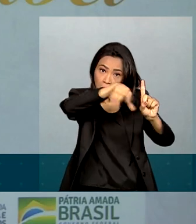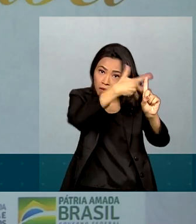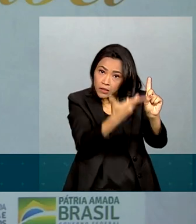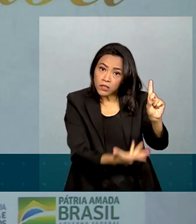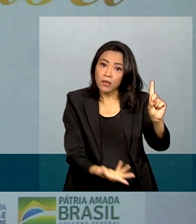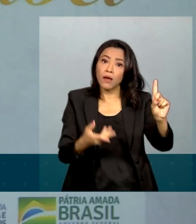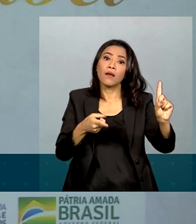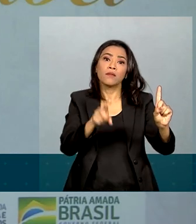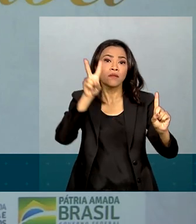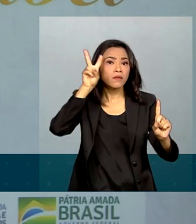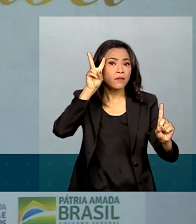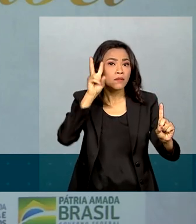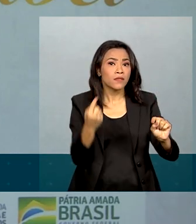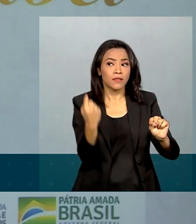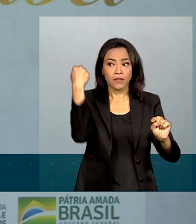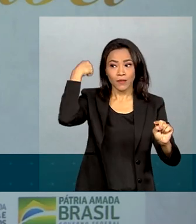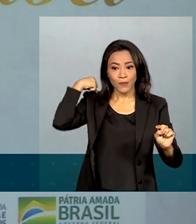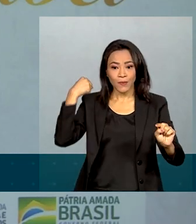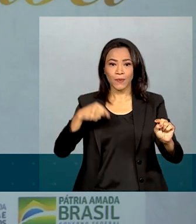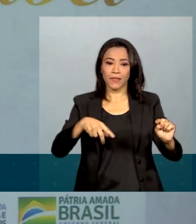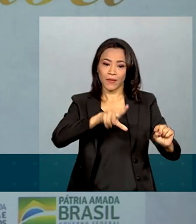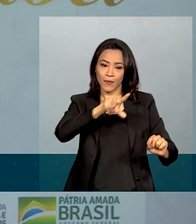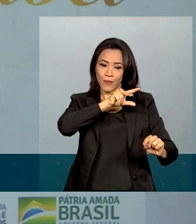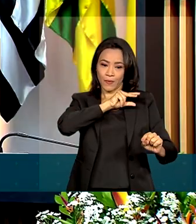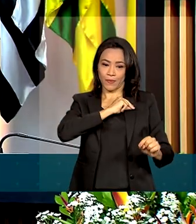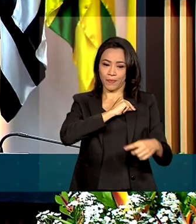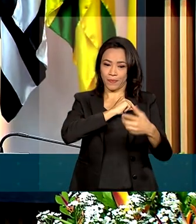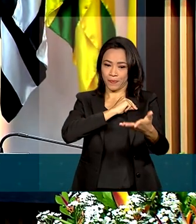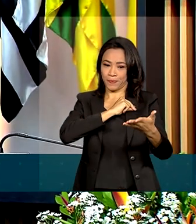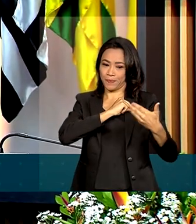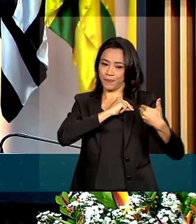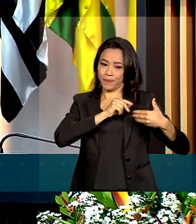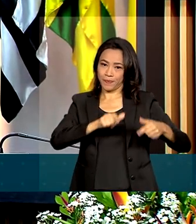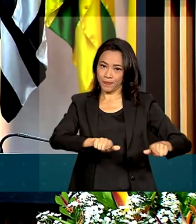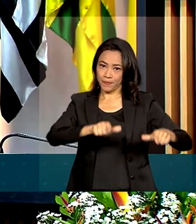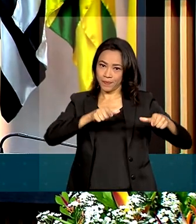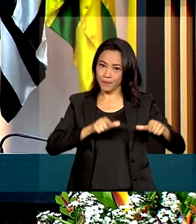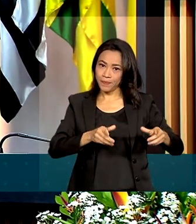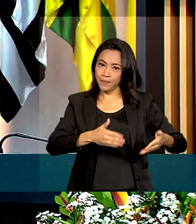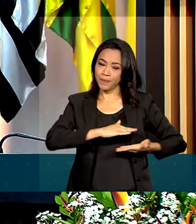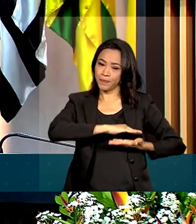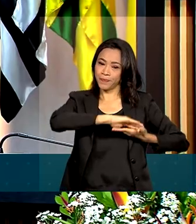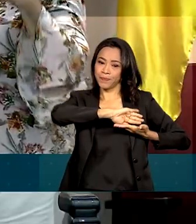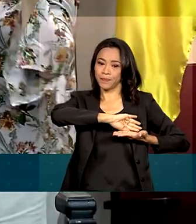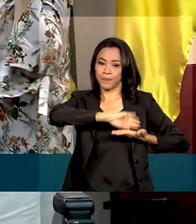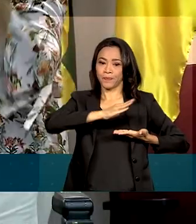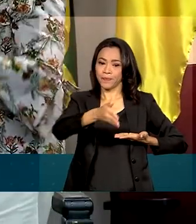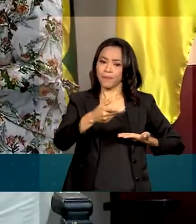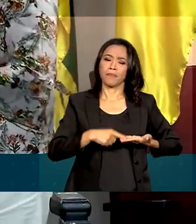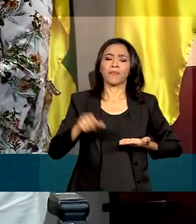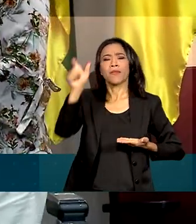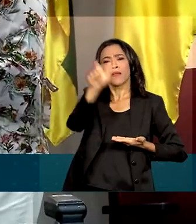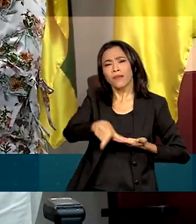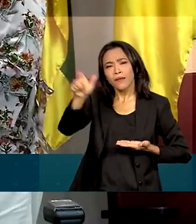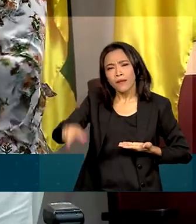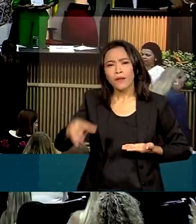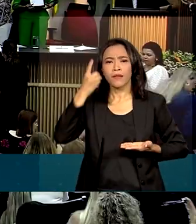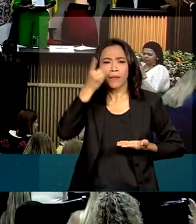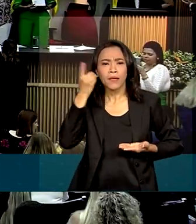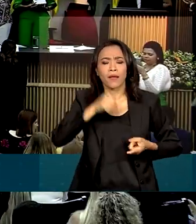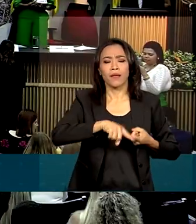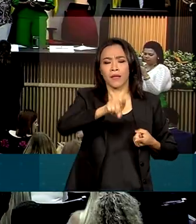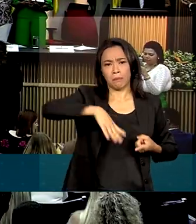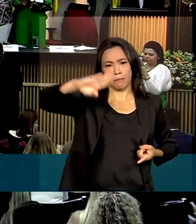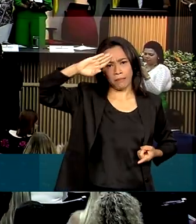nesta segunda-feira com a Ordem do Mérito Princesa Isabel, dentre elas, ministros de Estado, parlamentares, militares